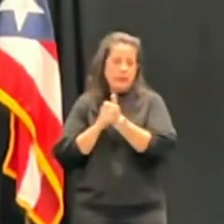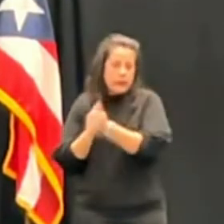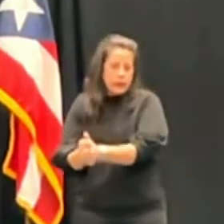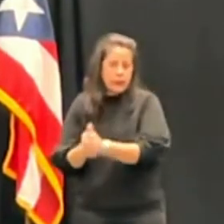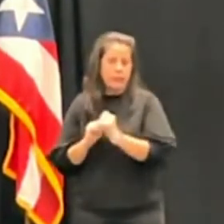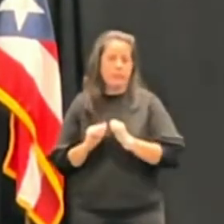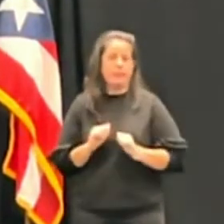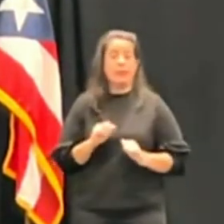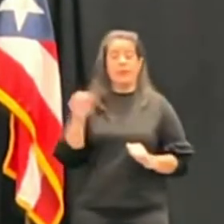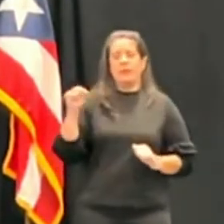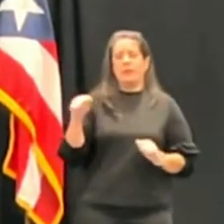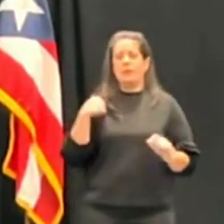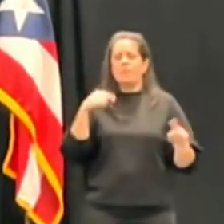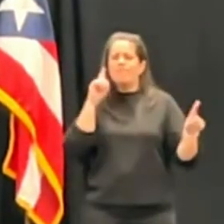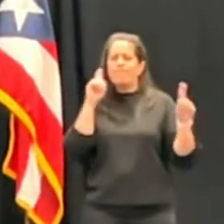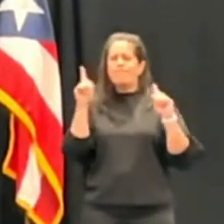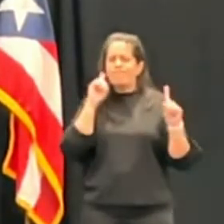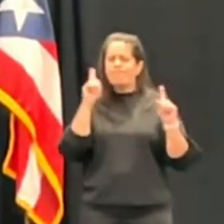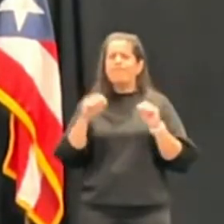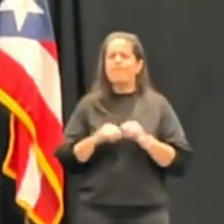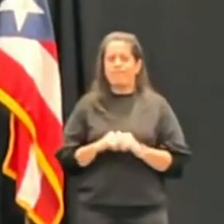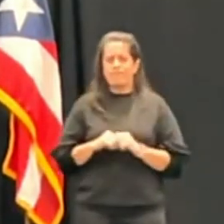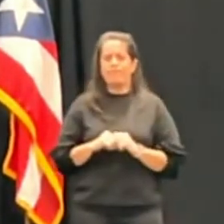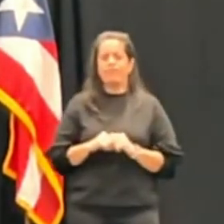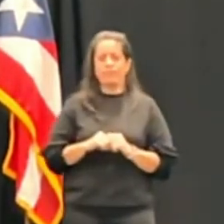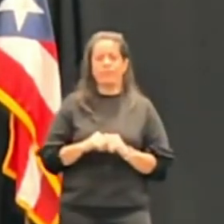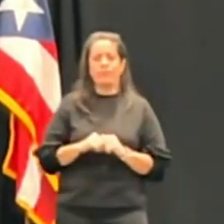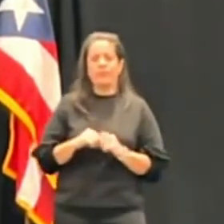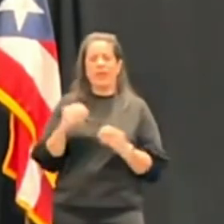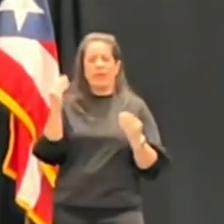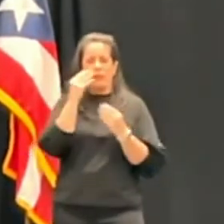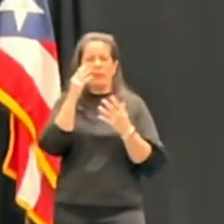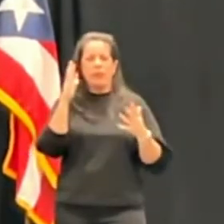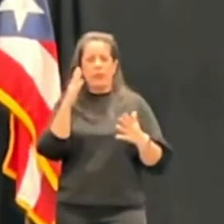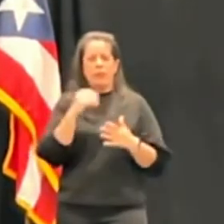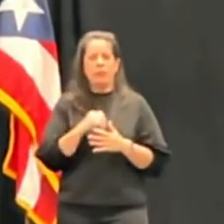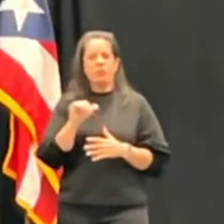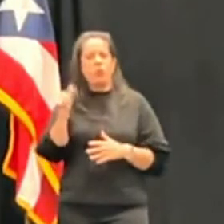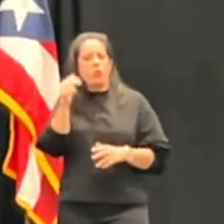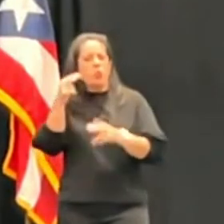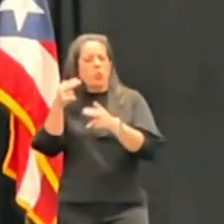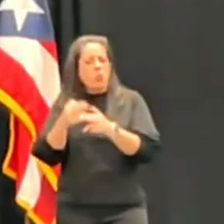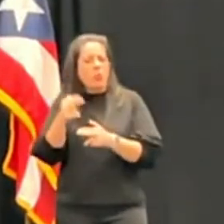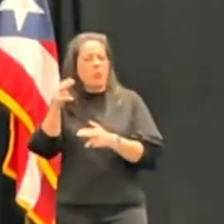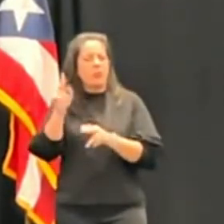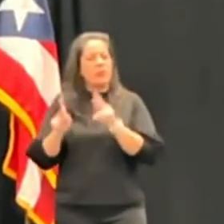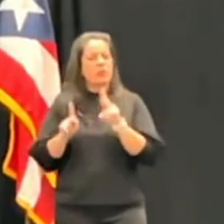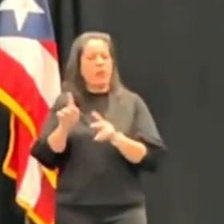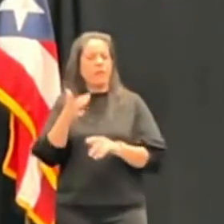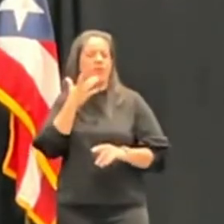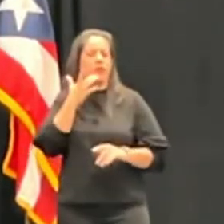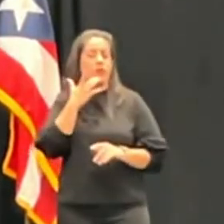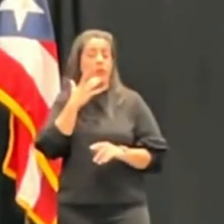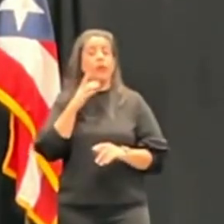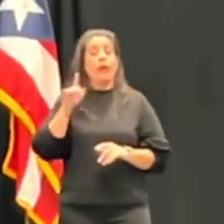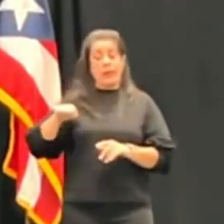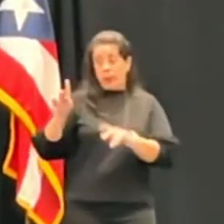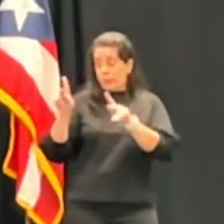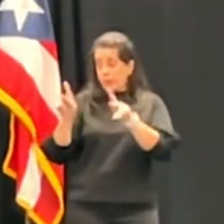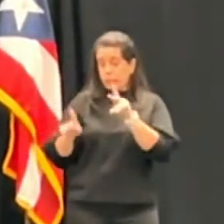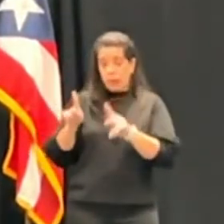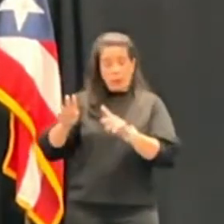Sí he escuchado, ¿verdad?, que se han mencionado otros nombres, personas excelentes,